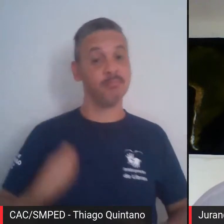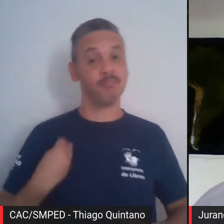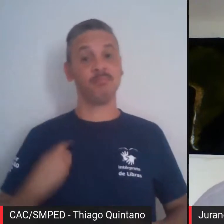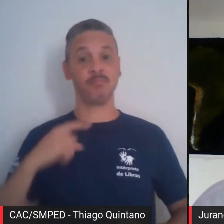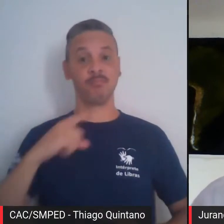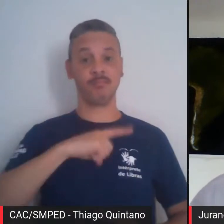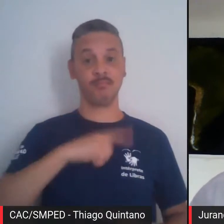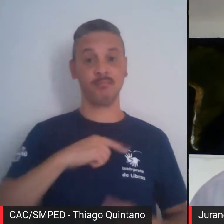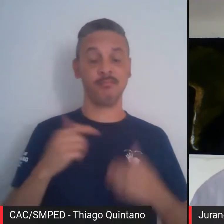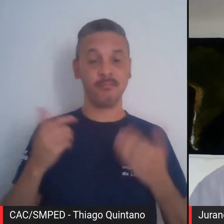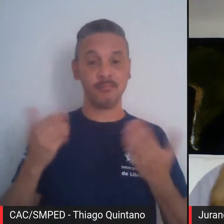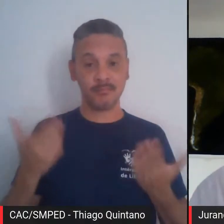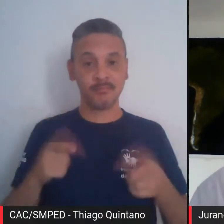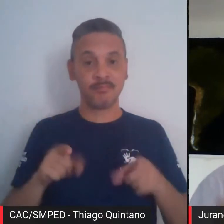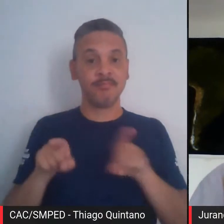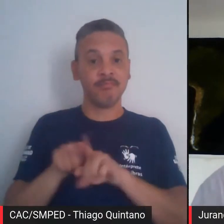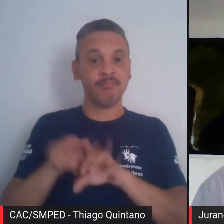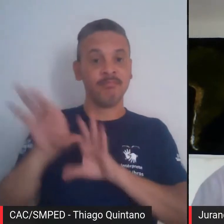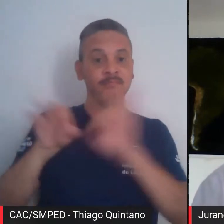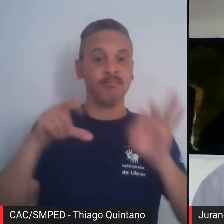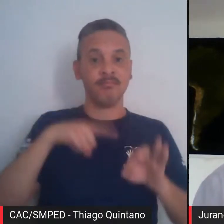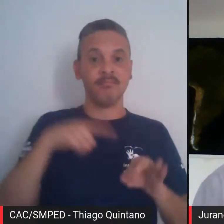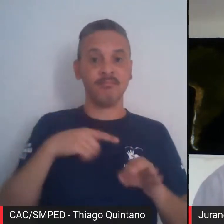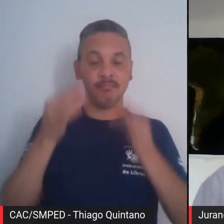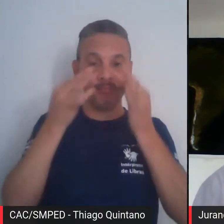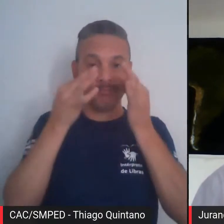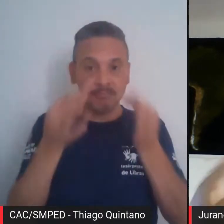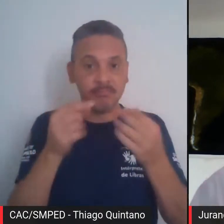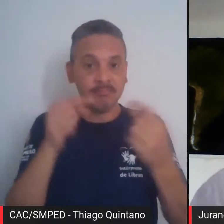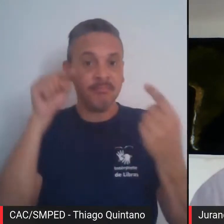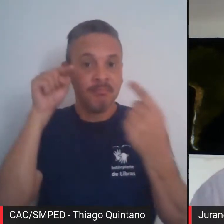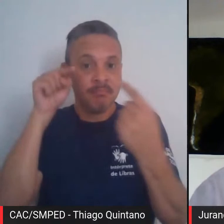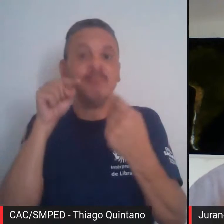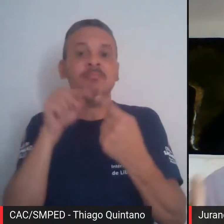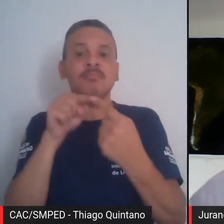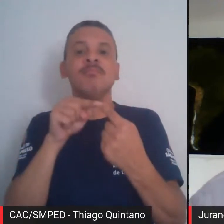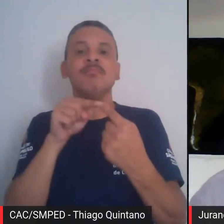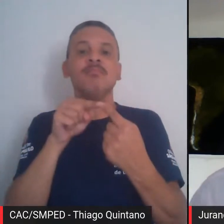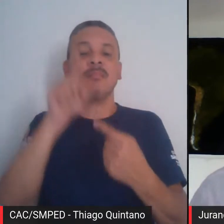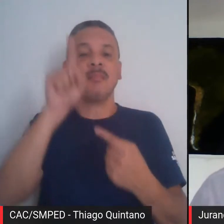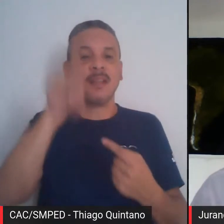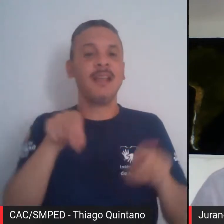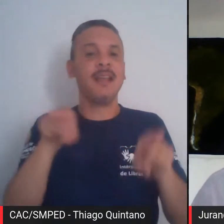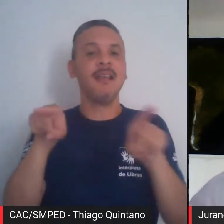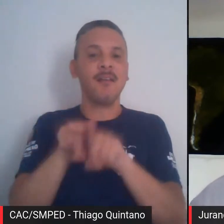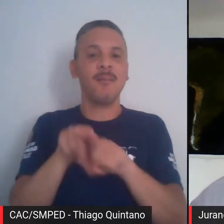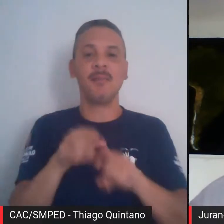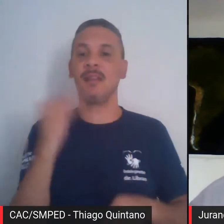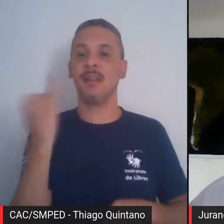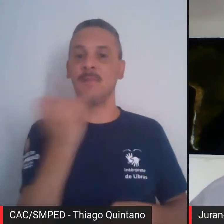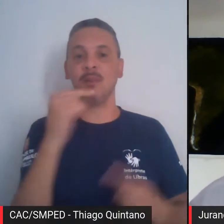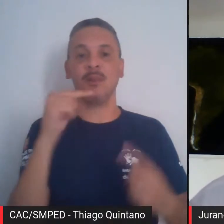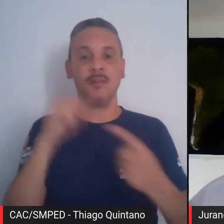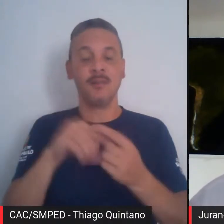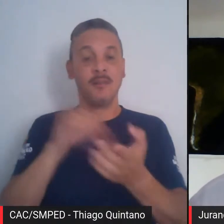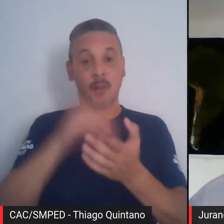que também acaba sendo uma questão, acaba sendo, não, é uma questão cultural.